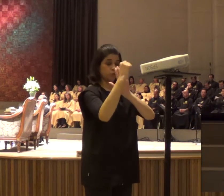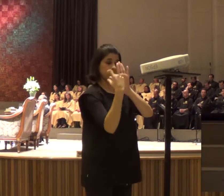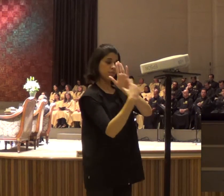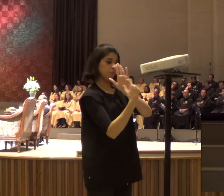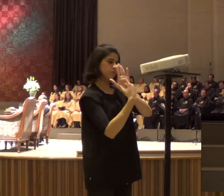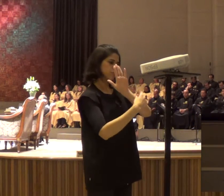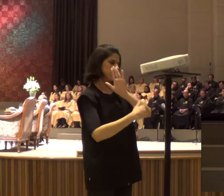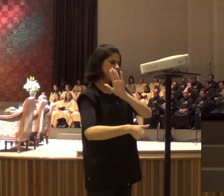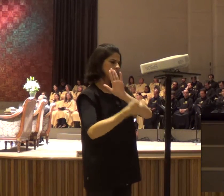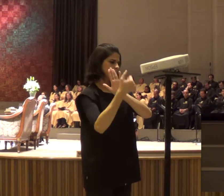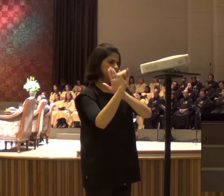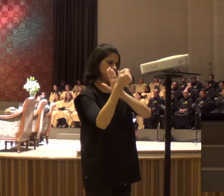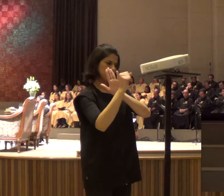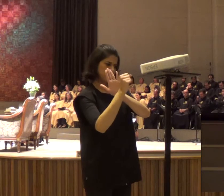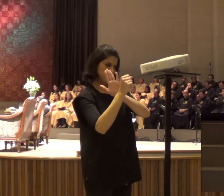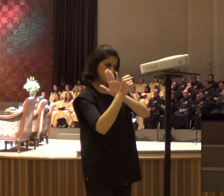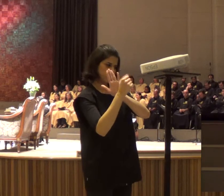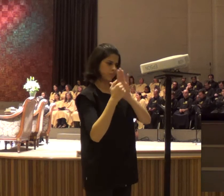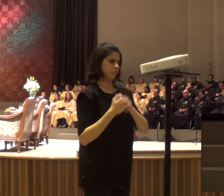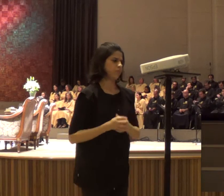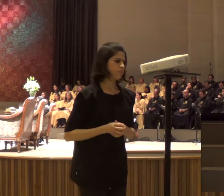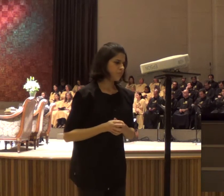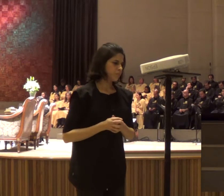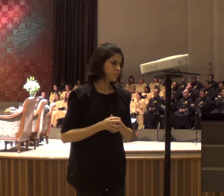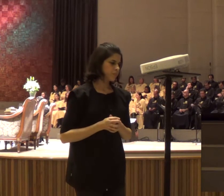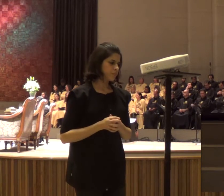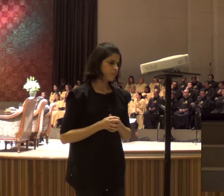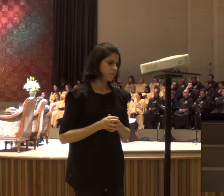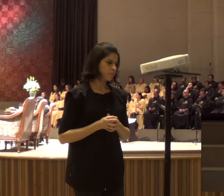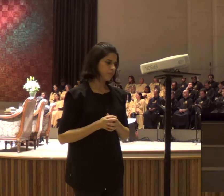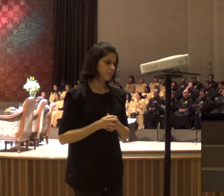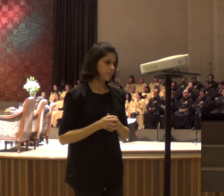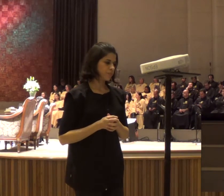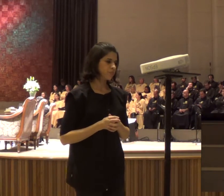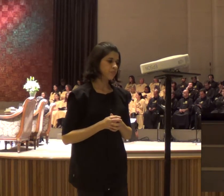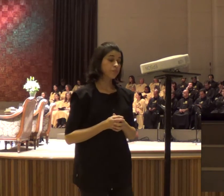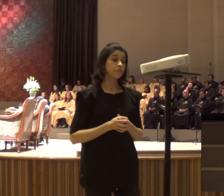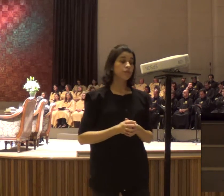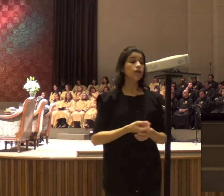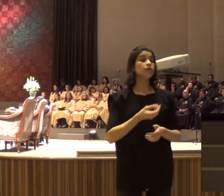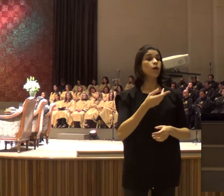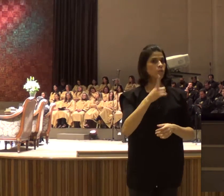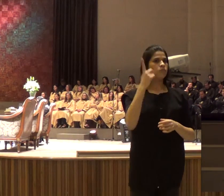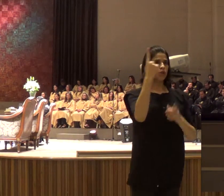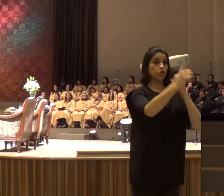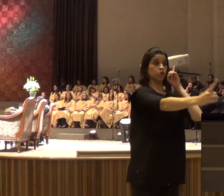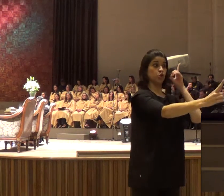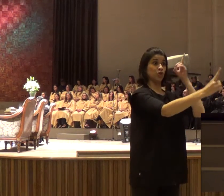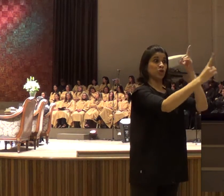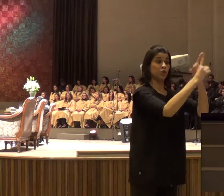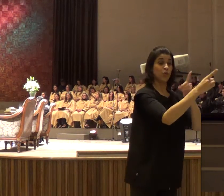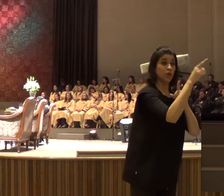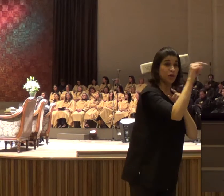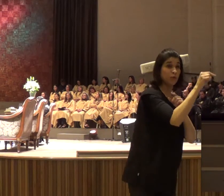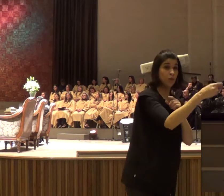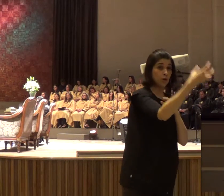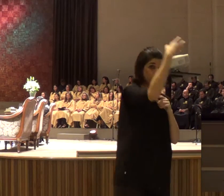não tenho perturbado Israel, Elias respondeu, mas você e a família do seu pai